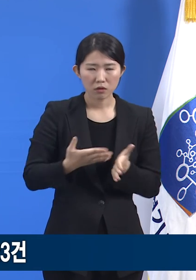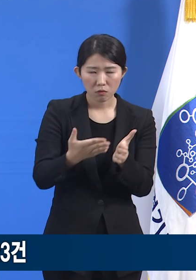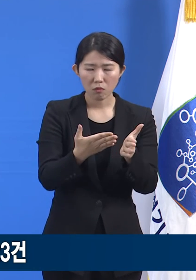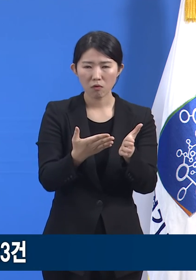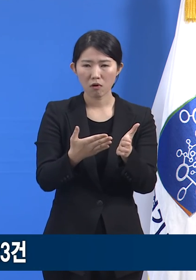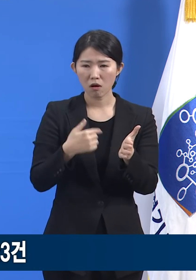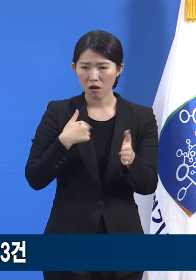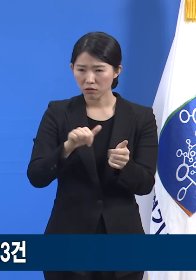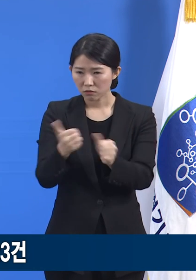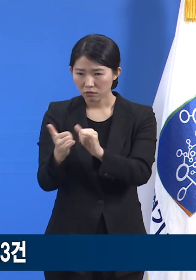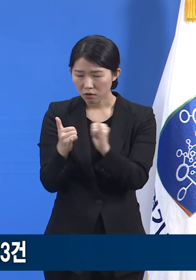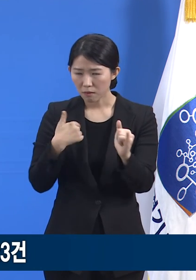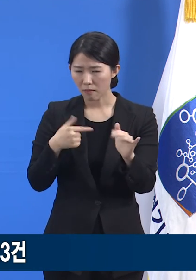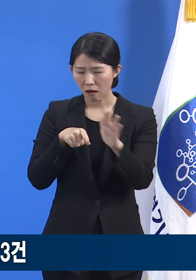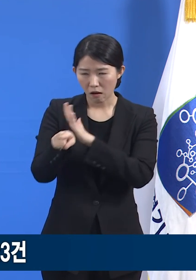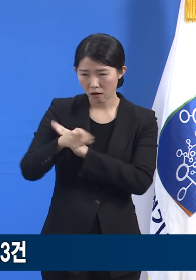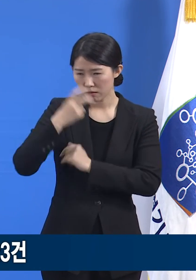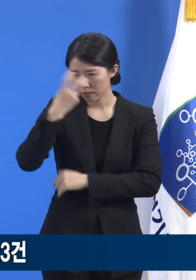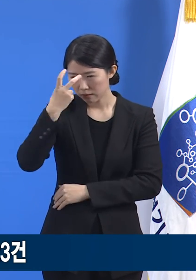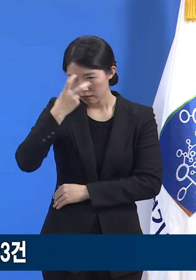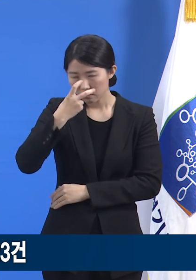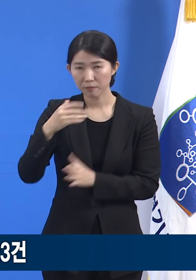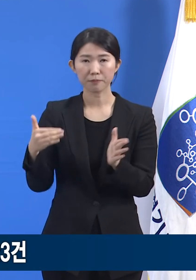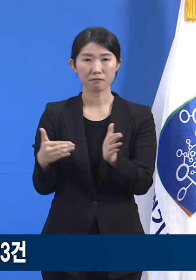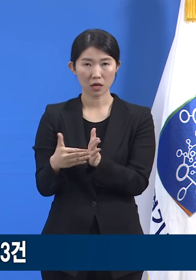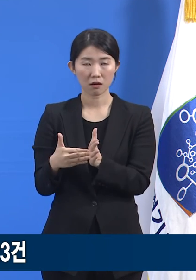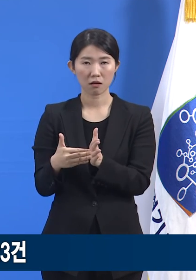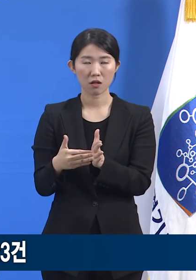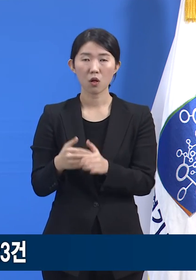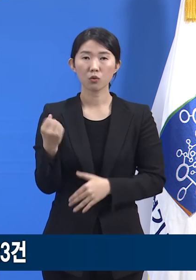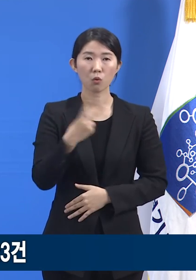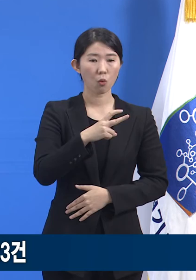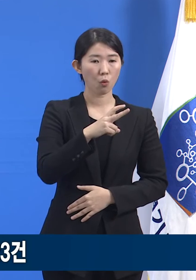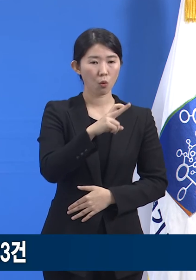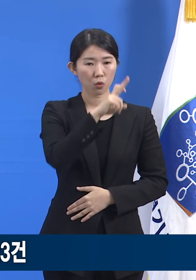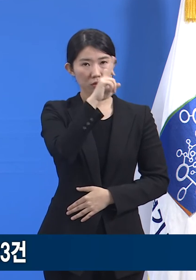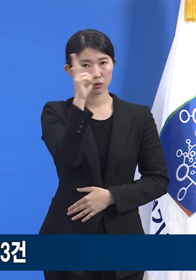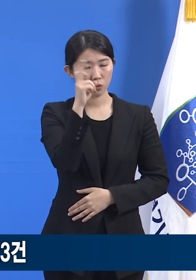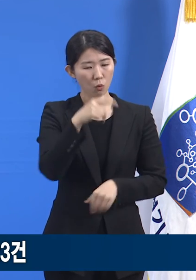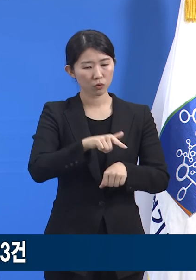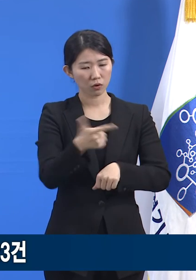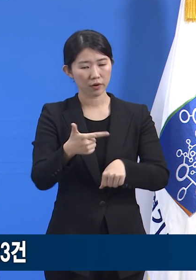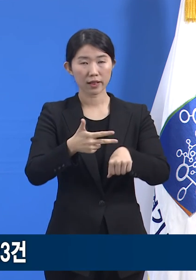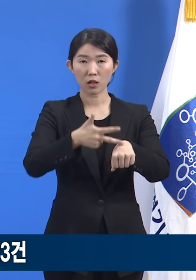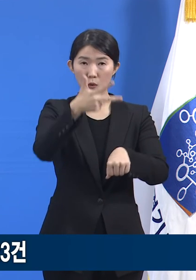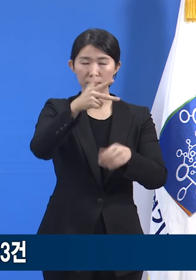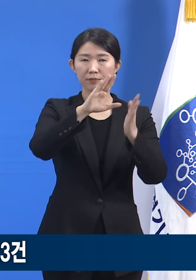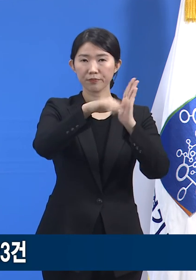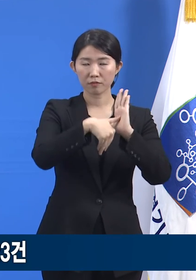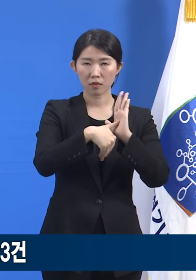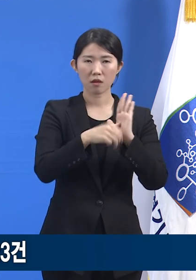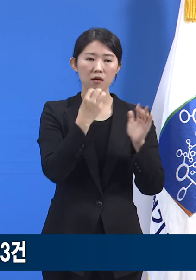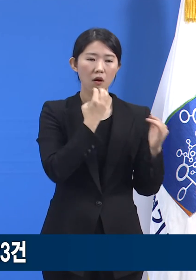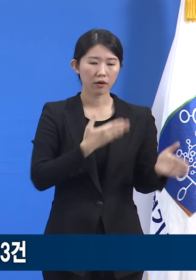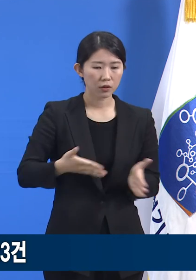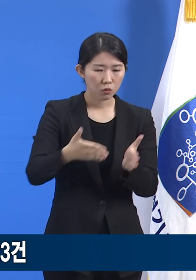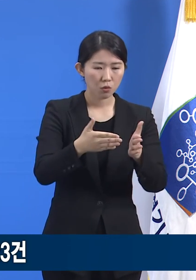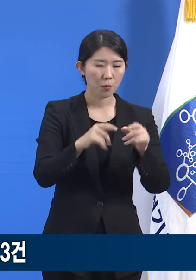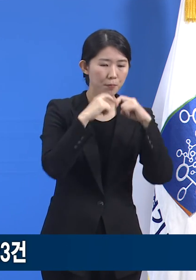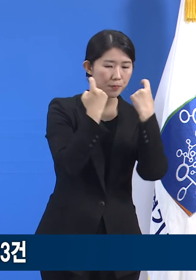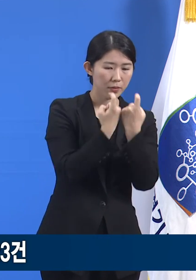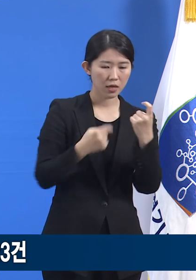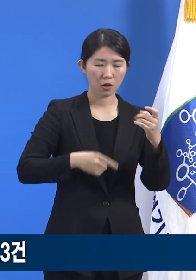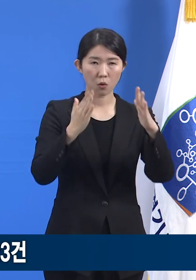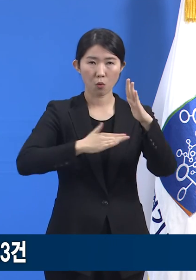파견되어 역학조사를 마쳤고 같은 날 오후 7시 경기도의 민관합동 신속대응팀에서